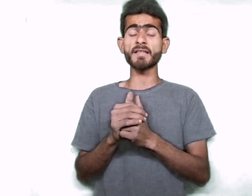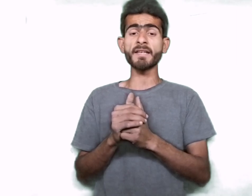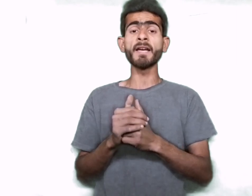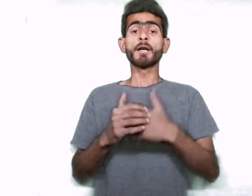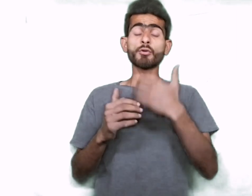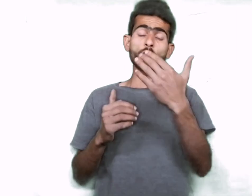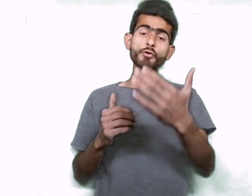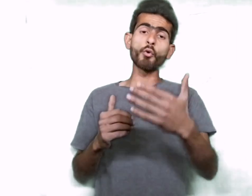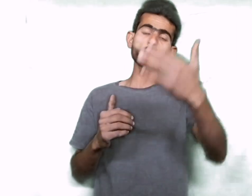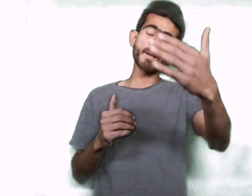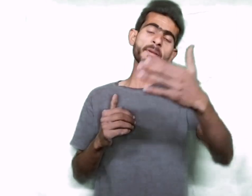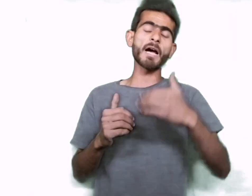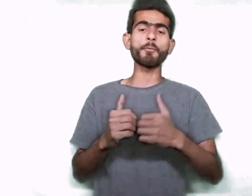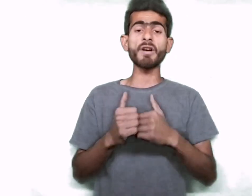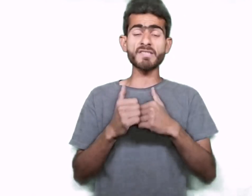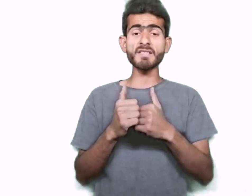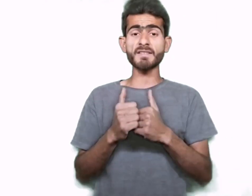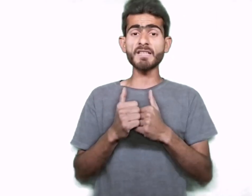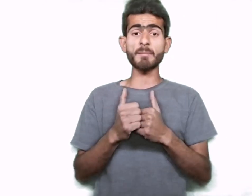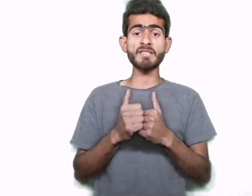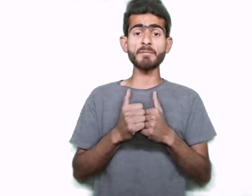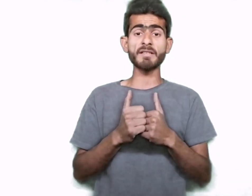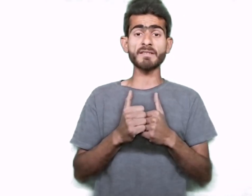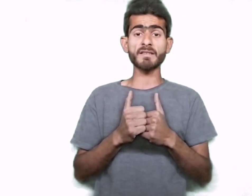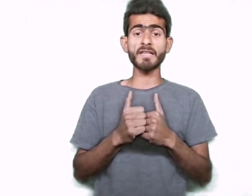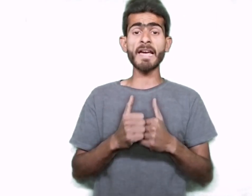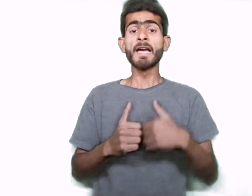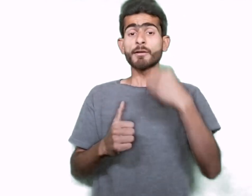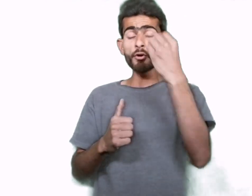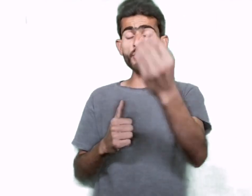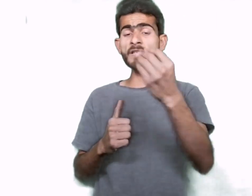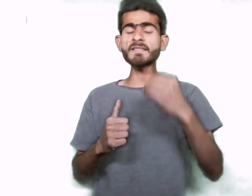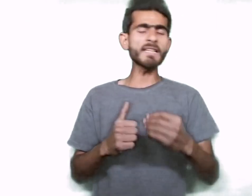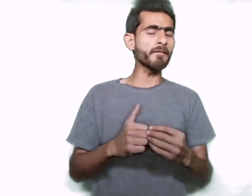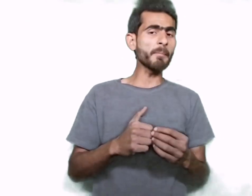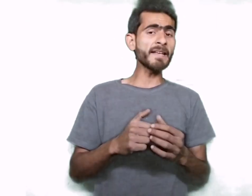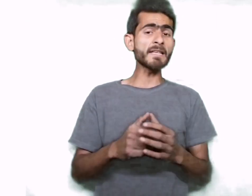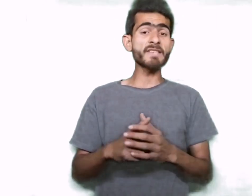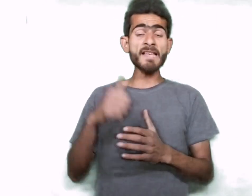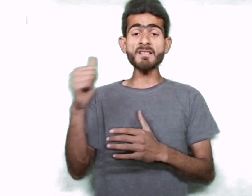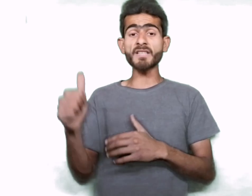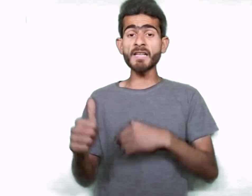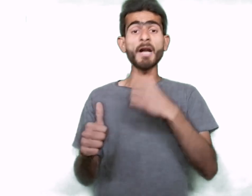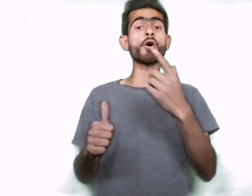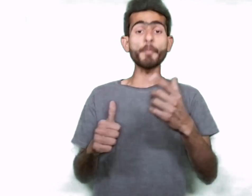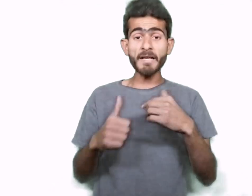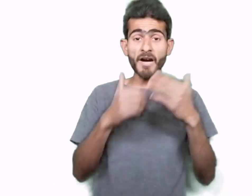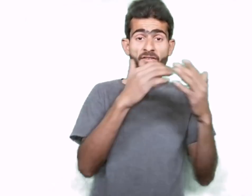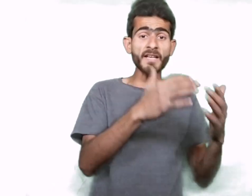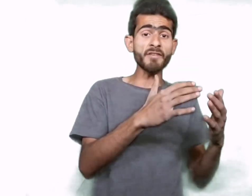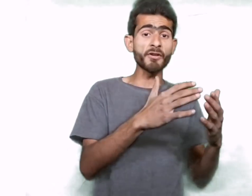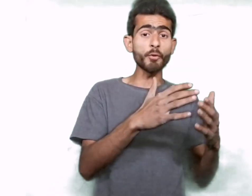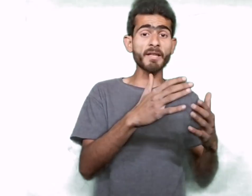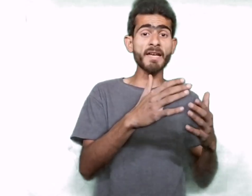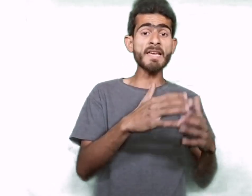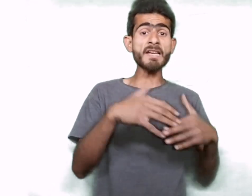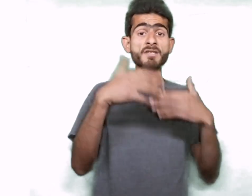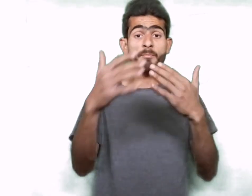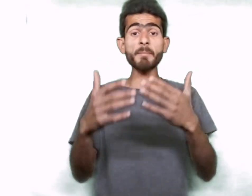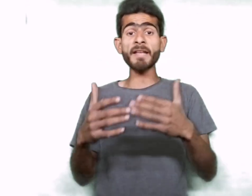چاہتے ہیں تو دوستو اس پر بھی آپ کو اچھی خاصی کمیشن مل سکتی ہے دوستو اس کے علاوہ میں نے جائز ریٹیلر آکانٹ پر کافی ساری ویڈیو بنائی ہیں کہ جن میں